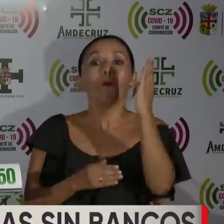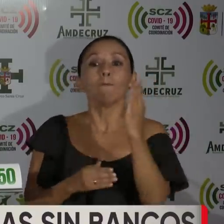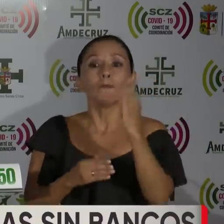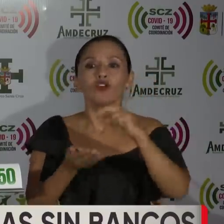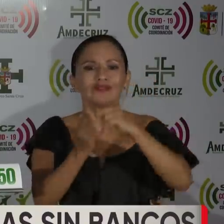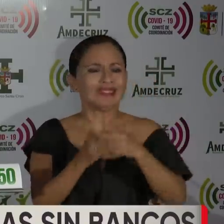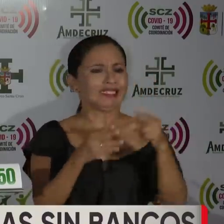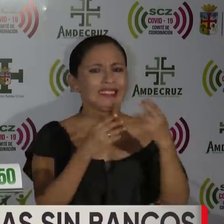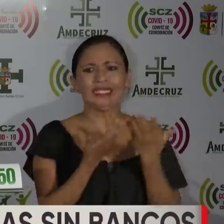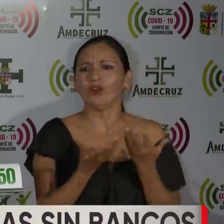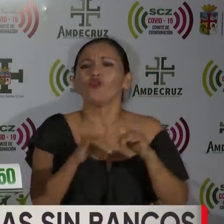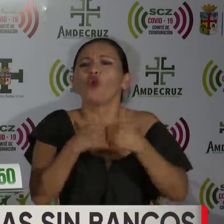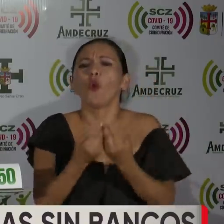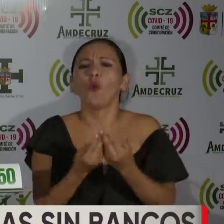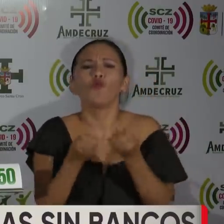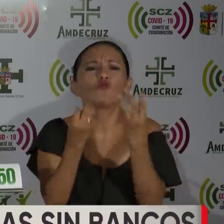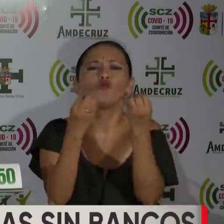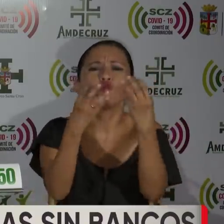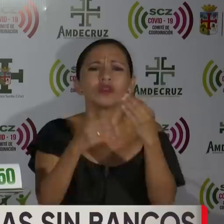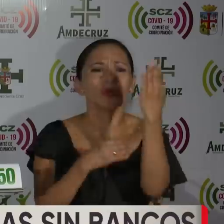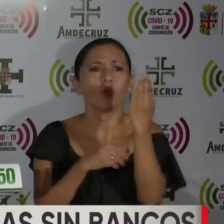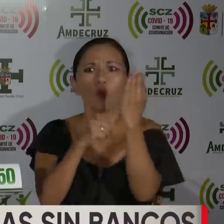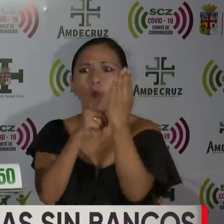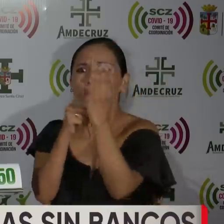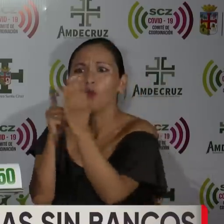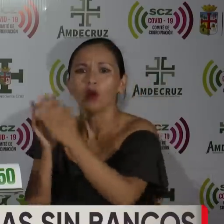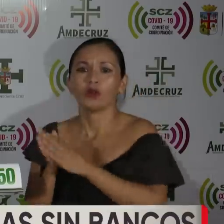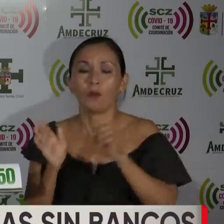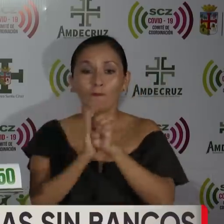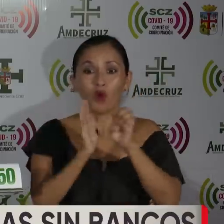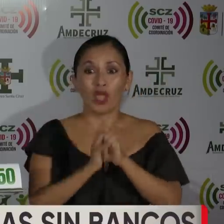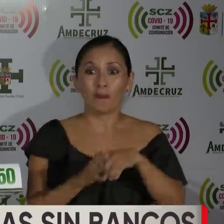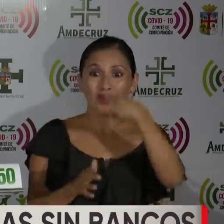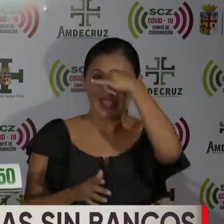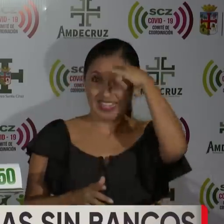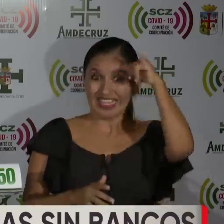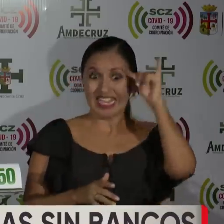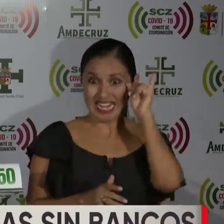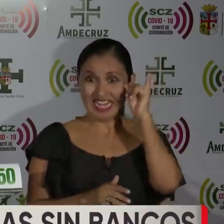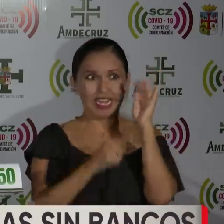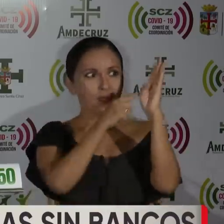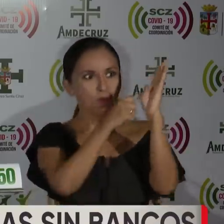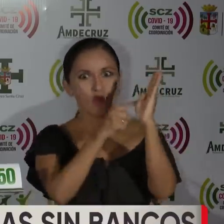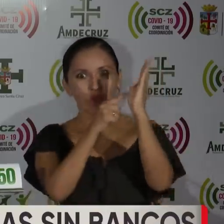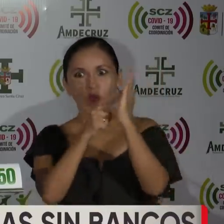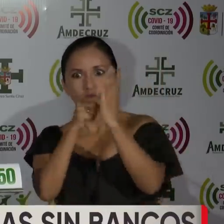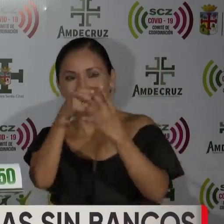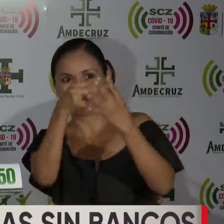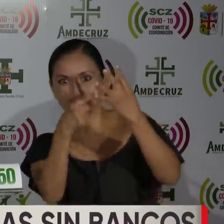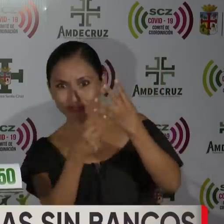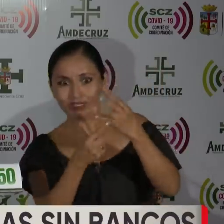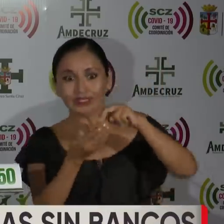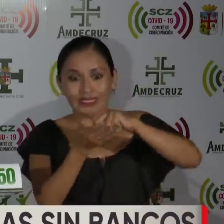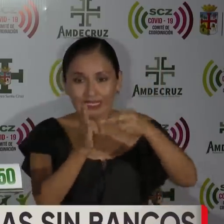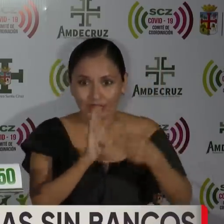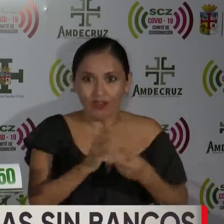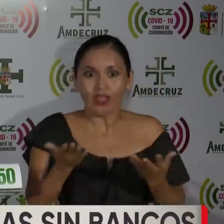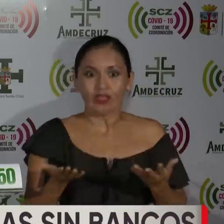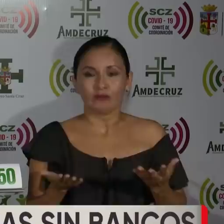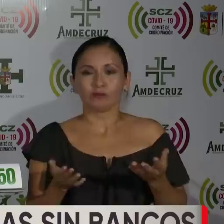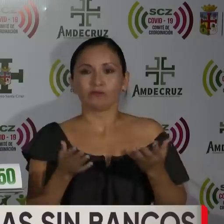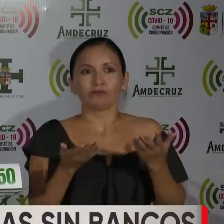multibono, es decir, todos los bonos que ha generado la Presidenta Yalina Áñez y en ese sentido